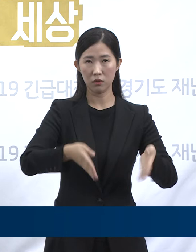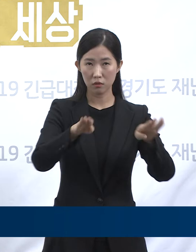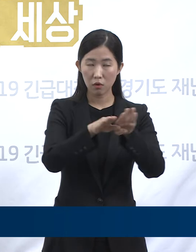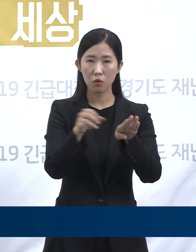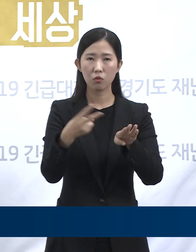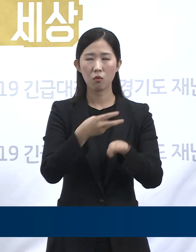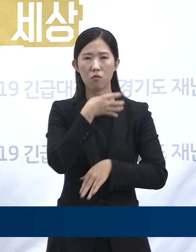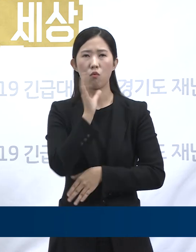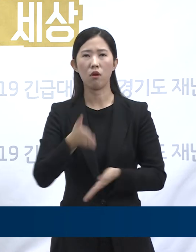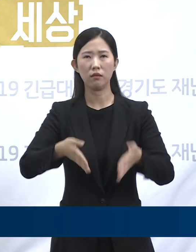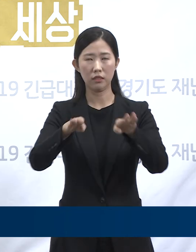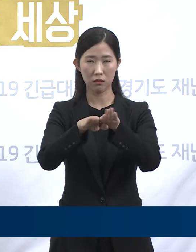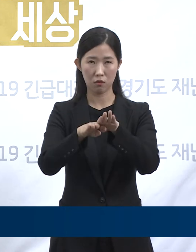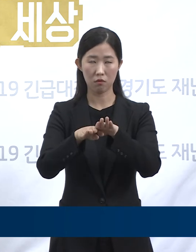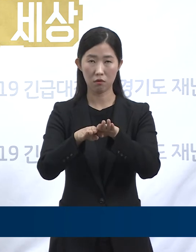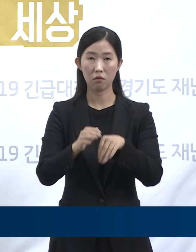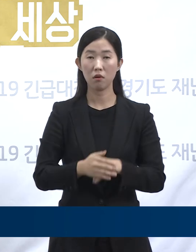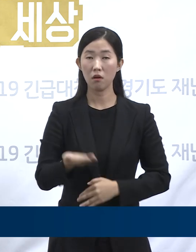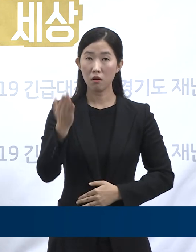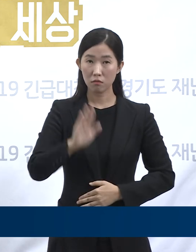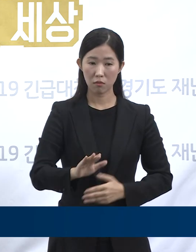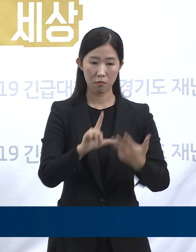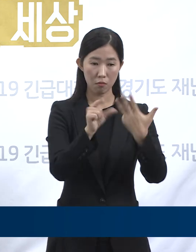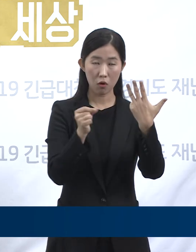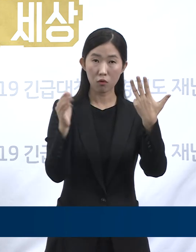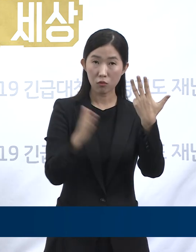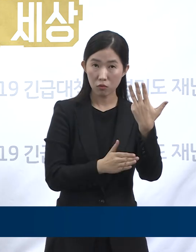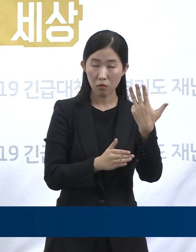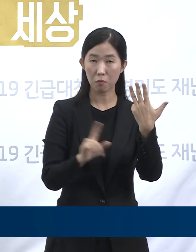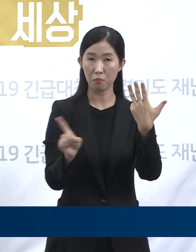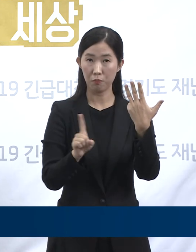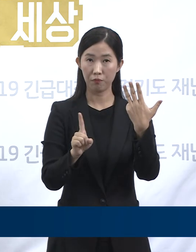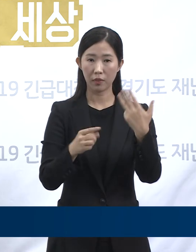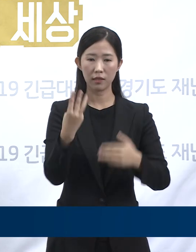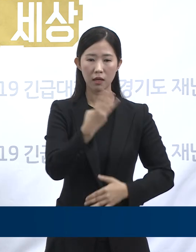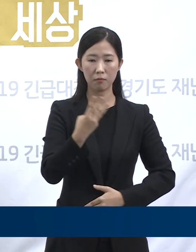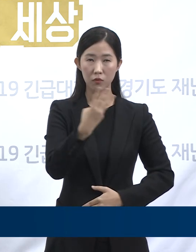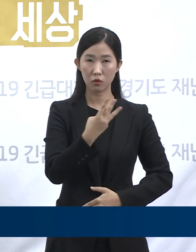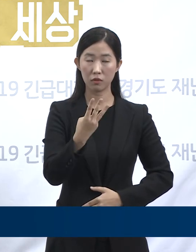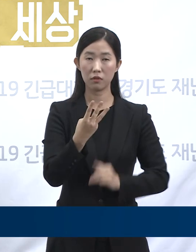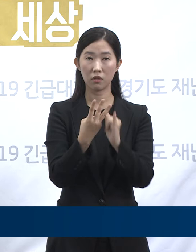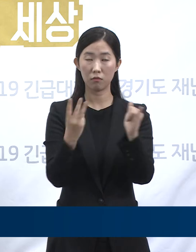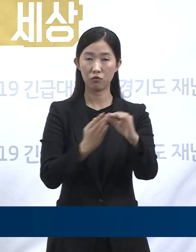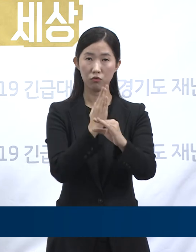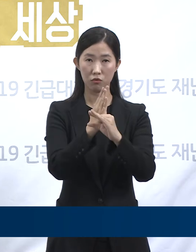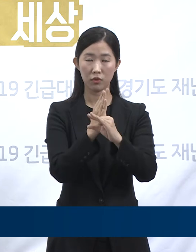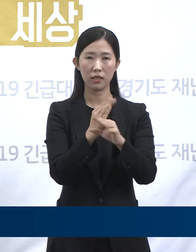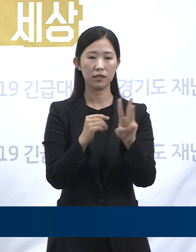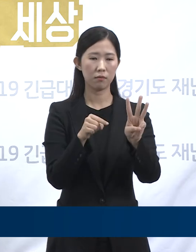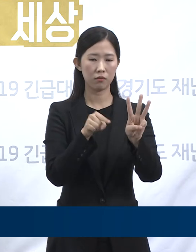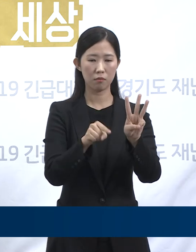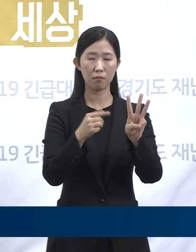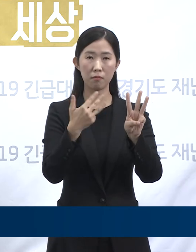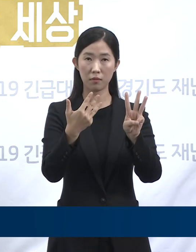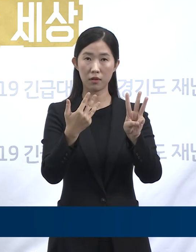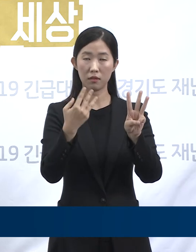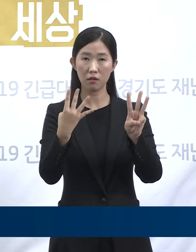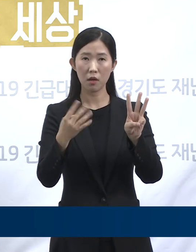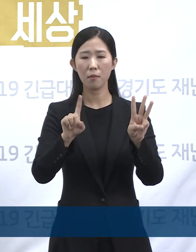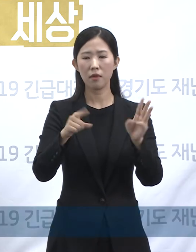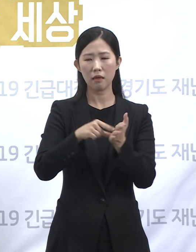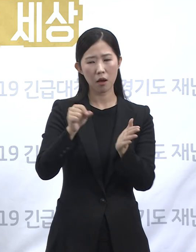8월부터 현재까지 확진자 3,338명 중에서는 4.84%인 165명이